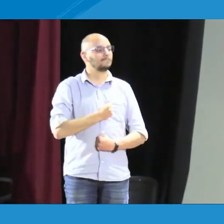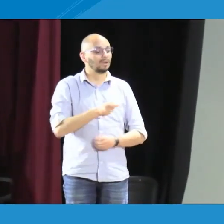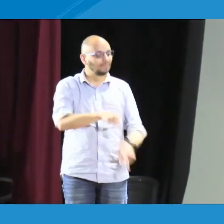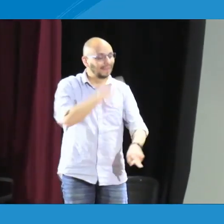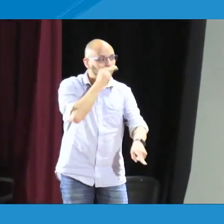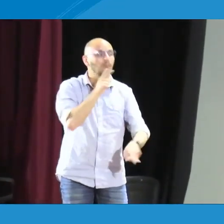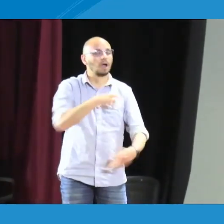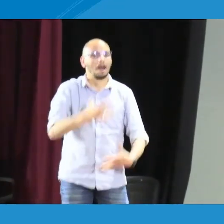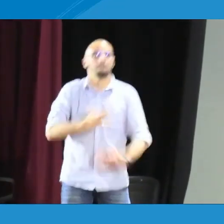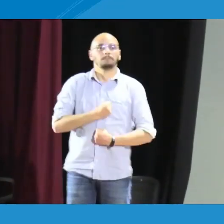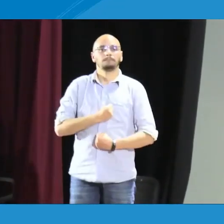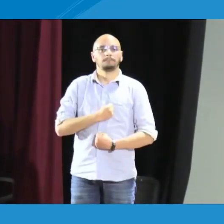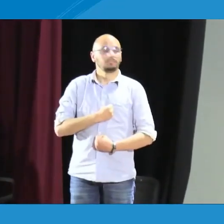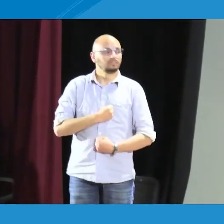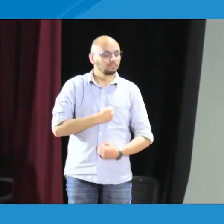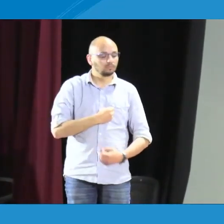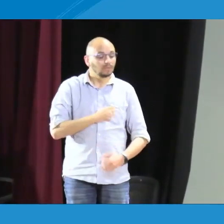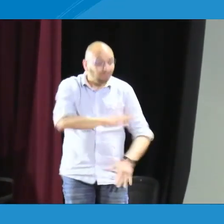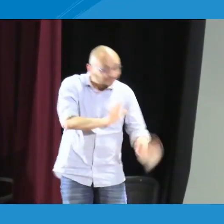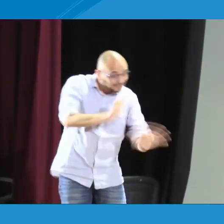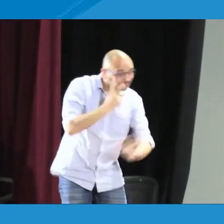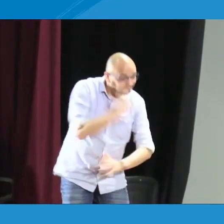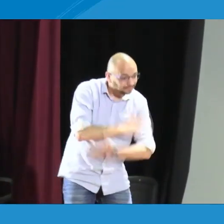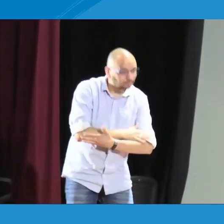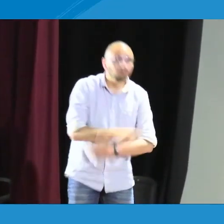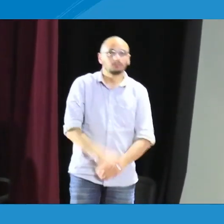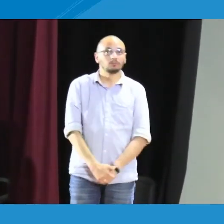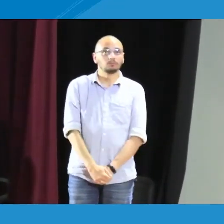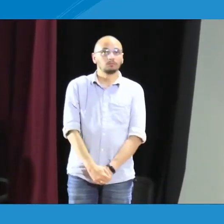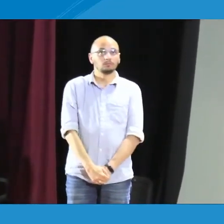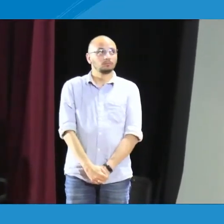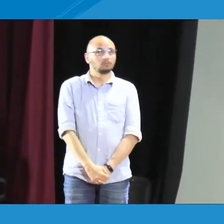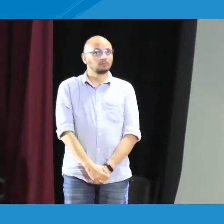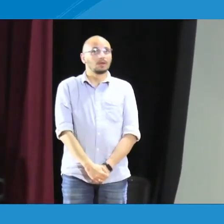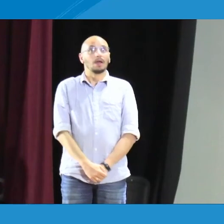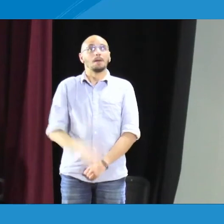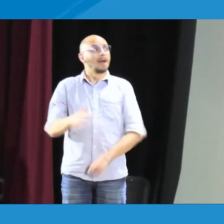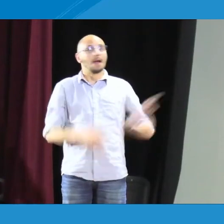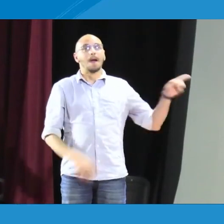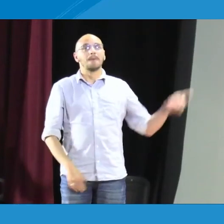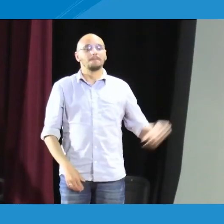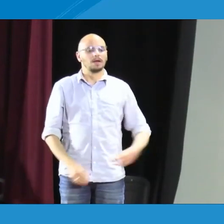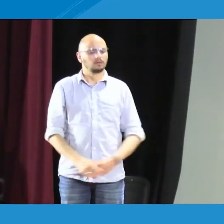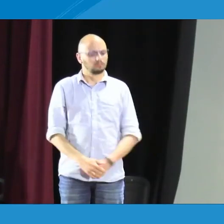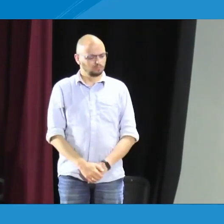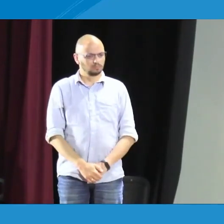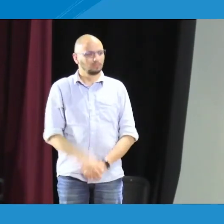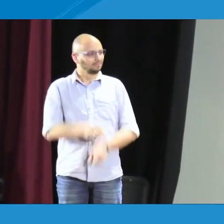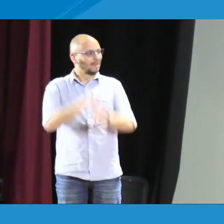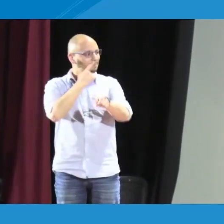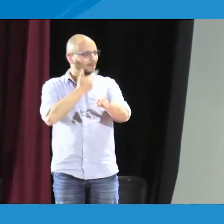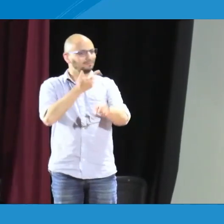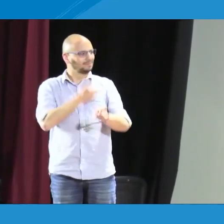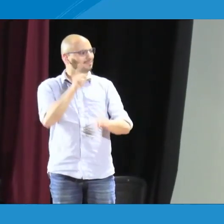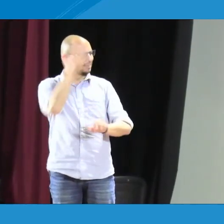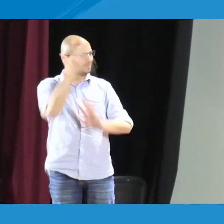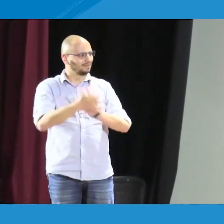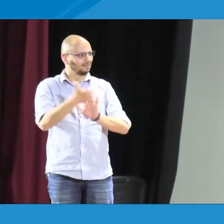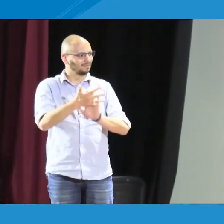Llegan los padres y los saludan, pero cuando llegan los padres no expresa absolutamente nada. Llega a casa y no expresa nada. Y